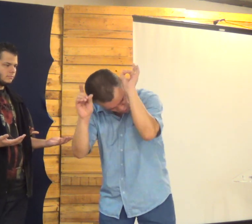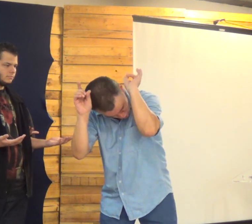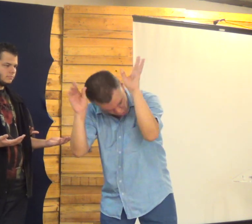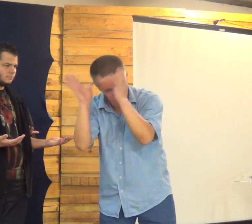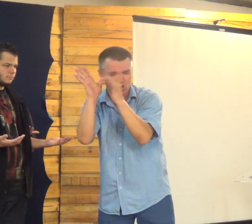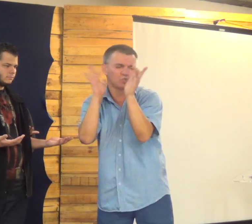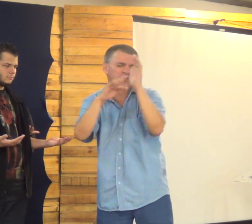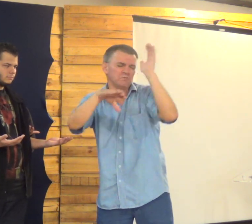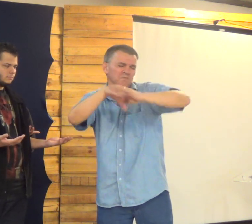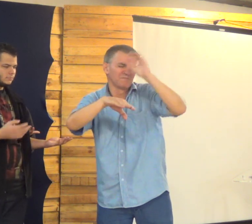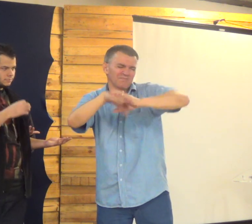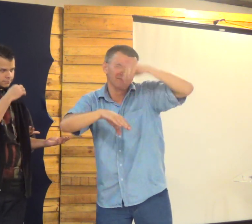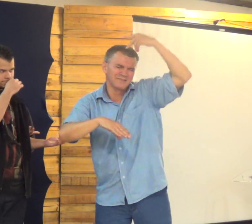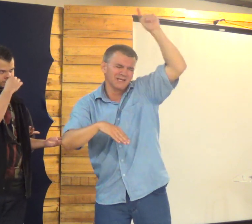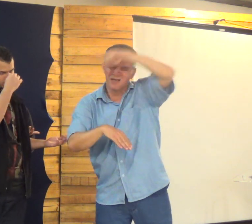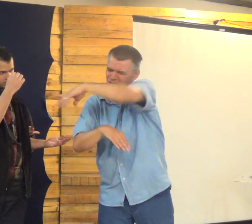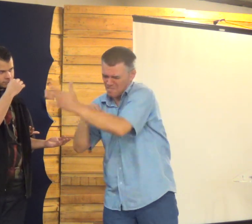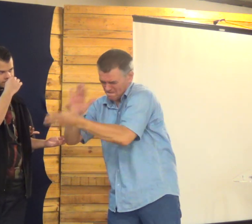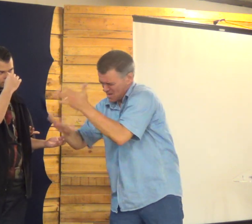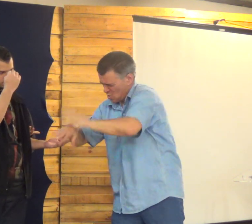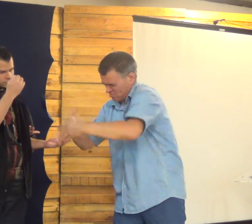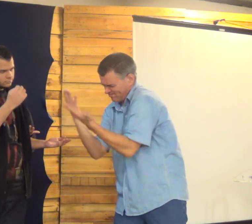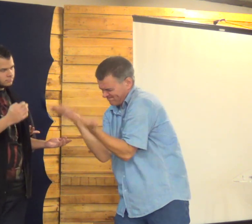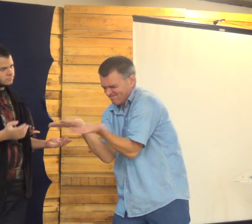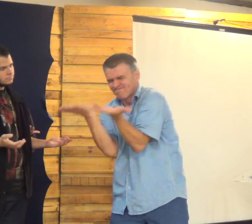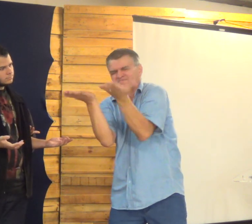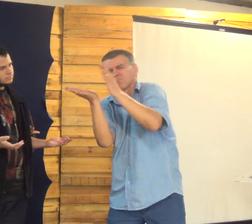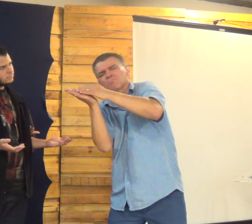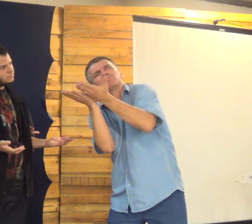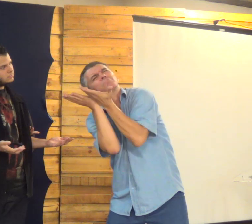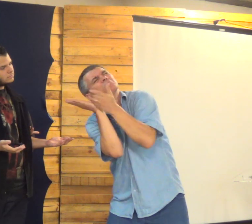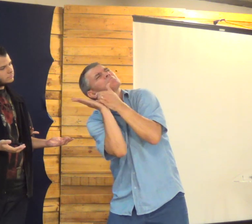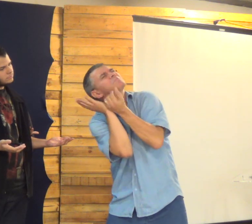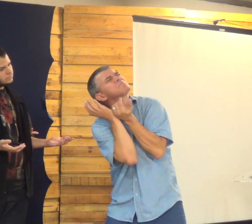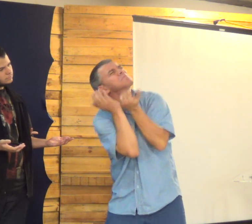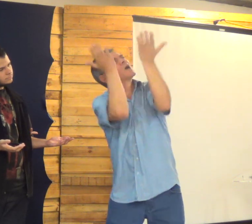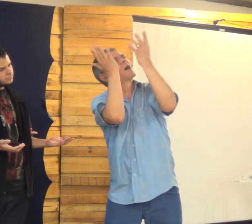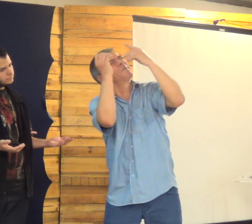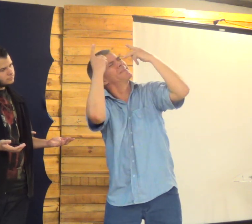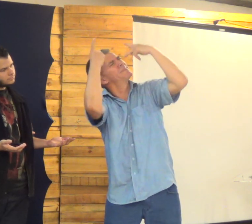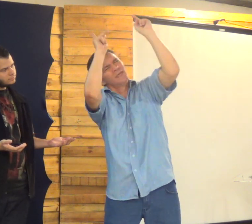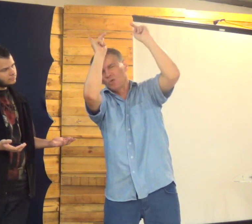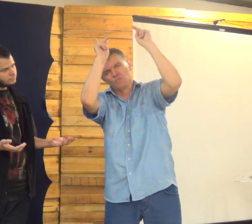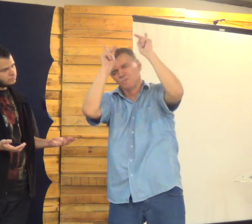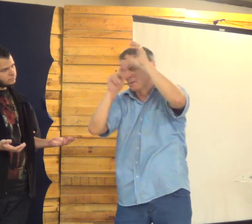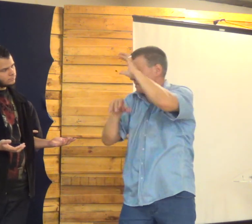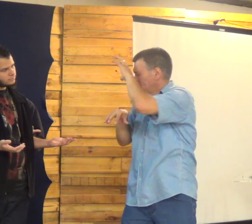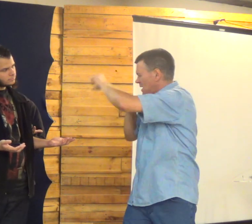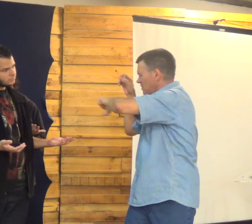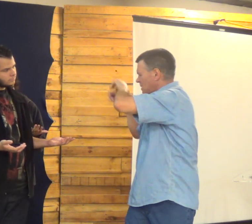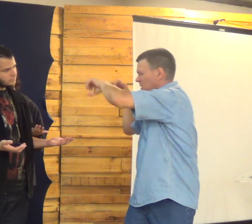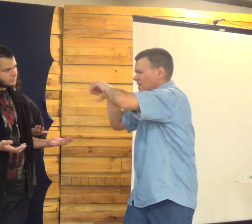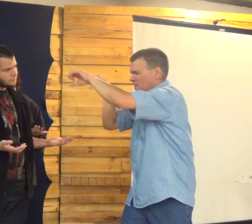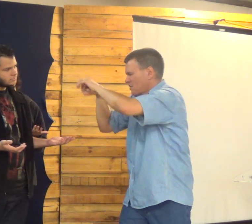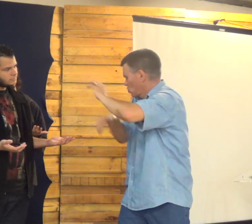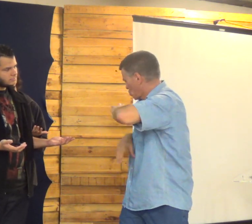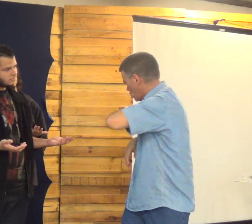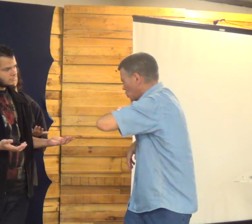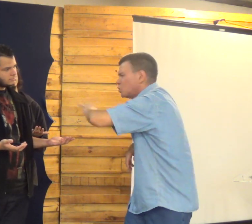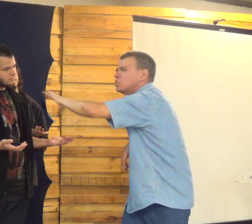tenho poder nenhum Nenhum Eu, Salomão, não posso Mas Jesus pode Estão com as mãos aqui É como